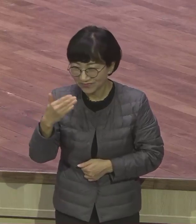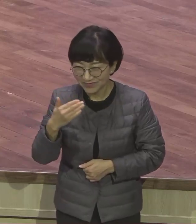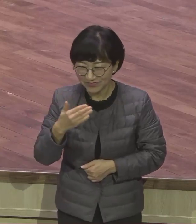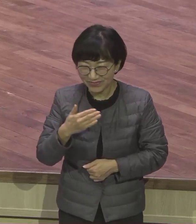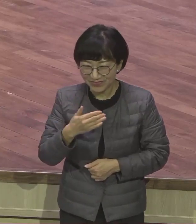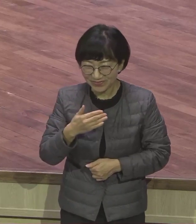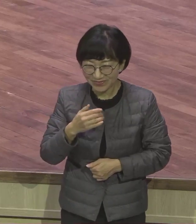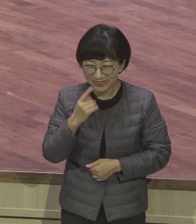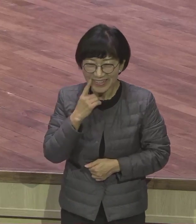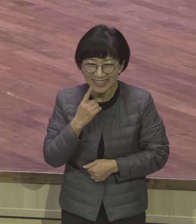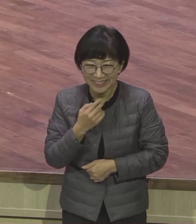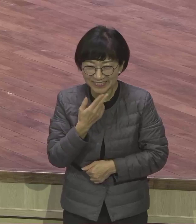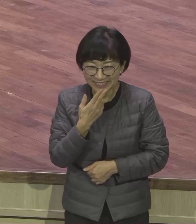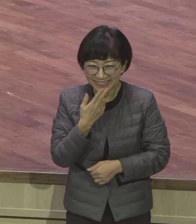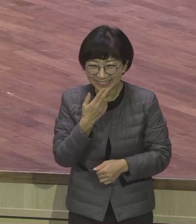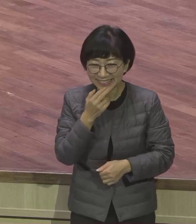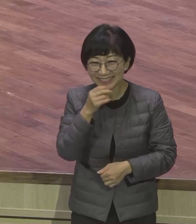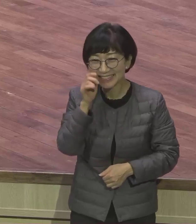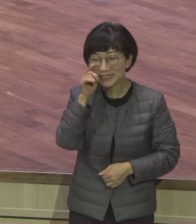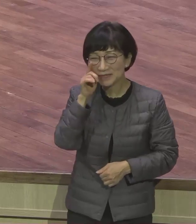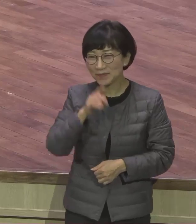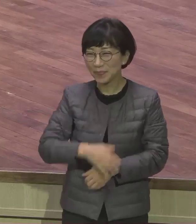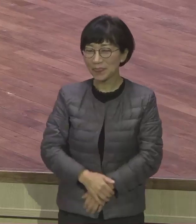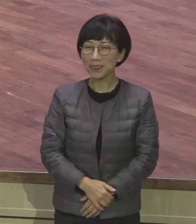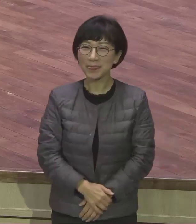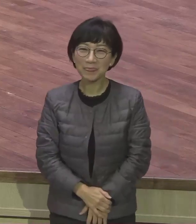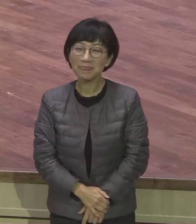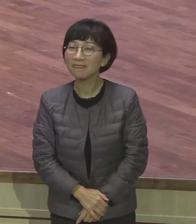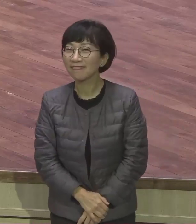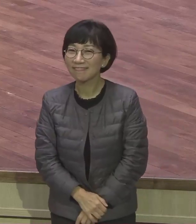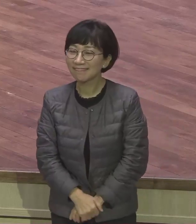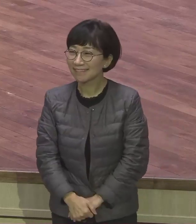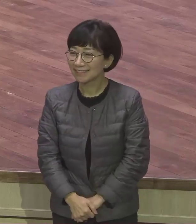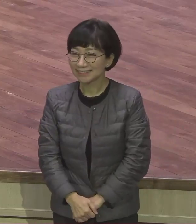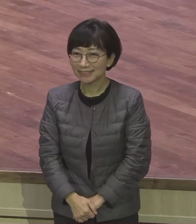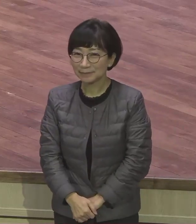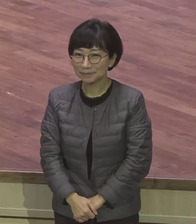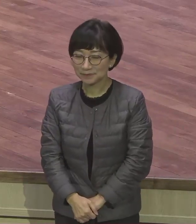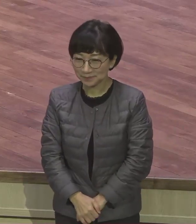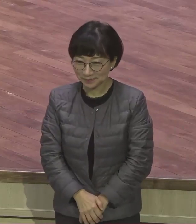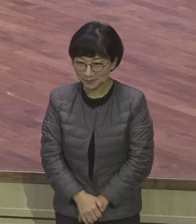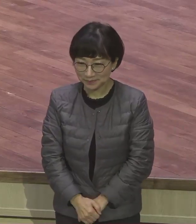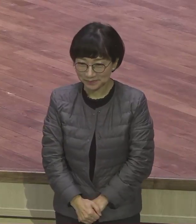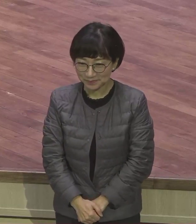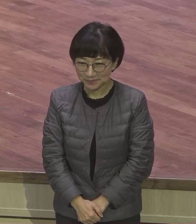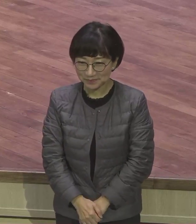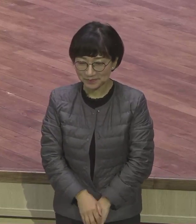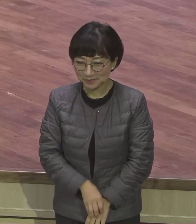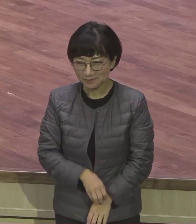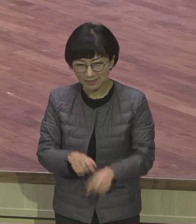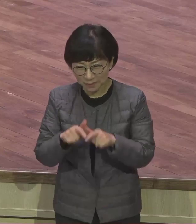하나도 안 부럽습니다. 나이가 들면 보통상으로 젊은 사람들 보면 참 부럽다.